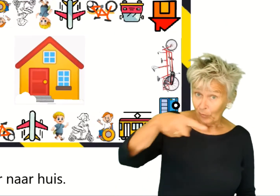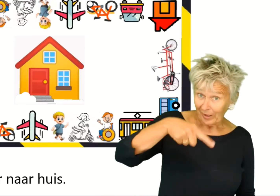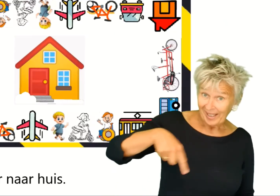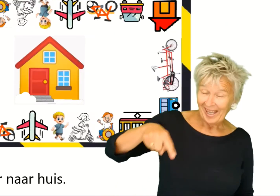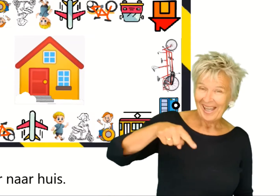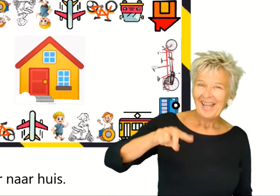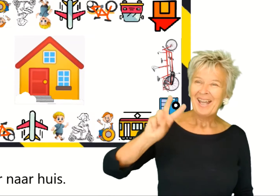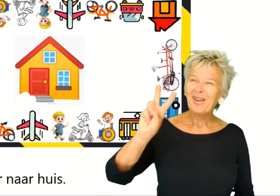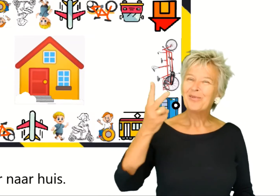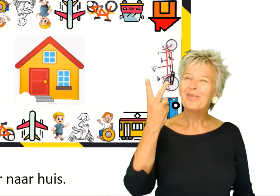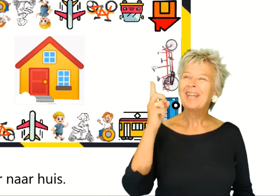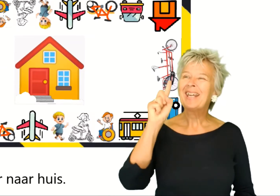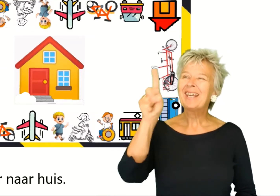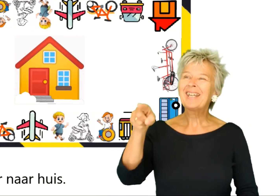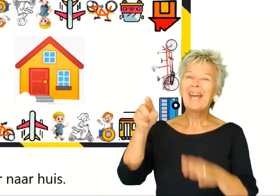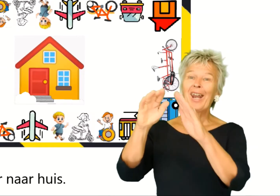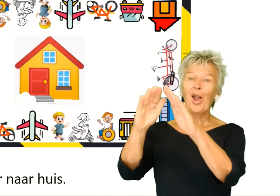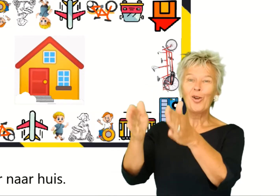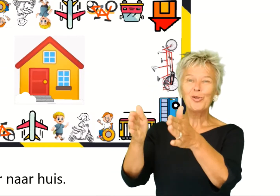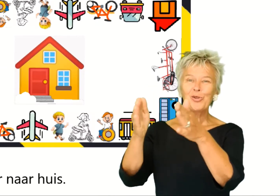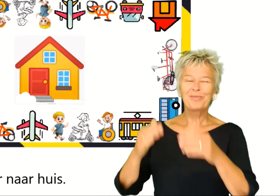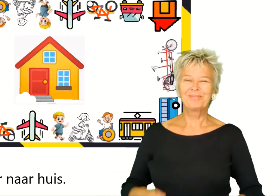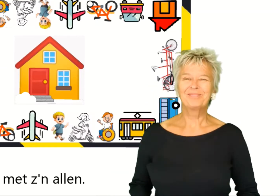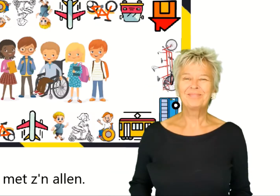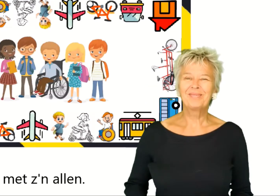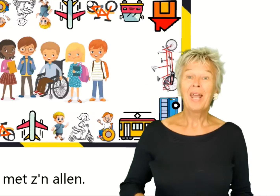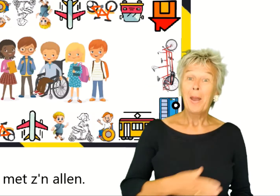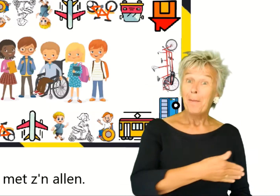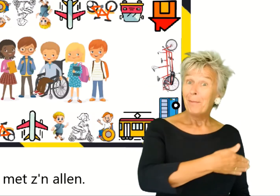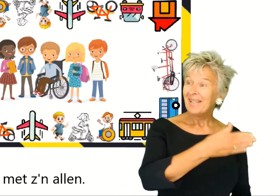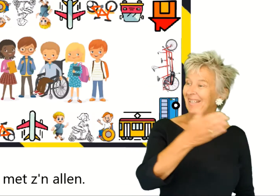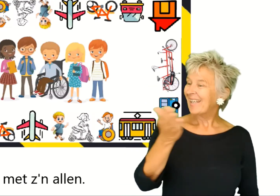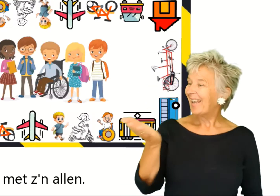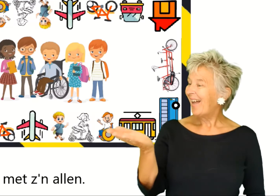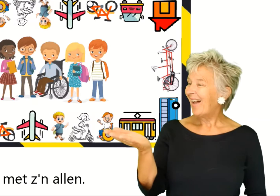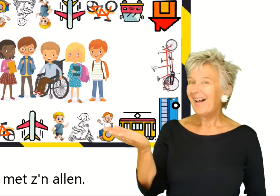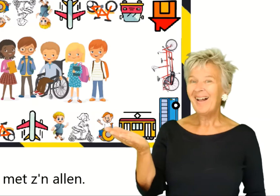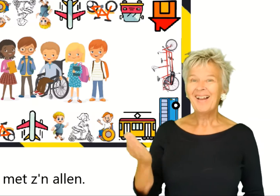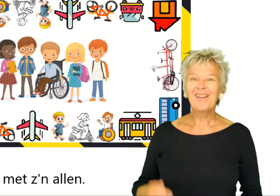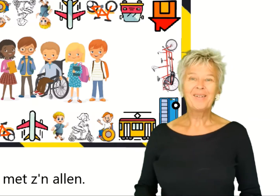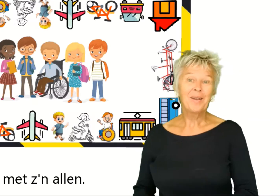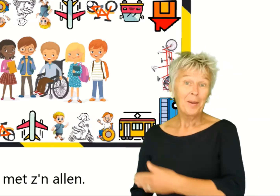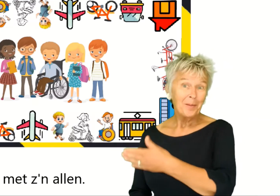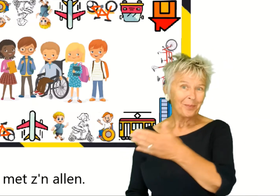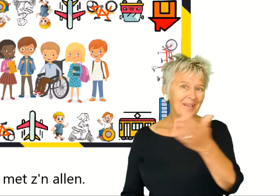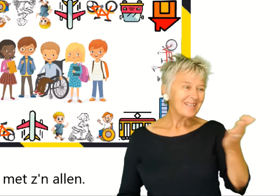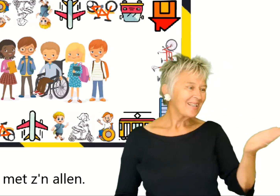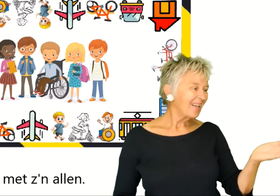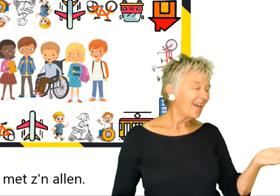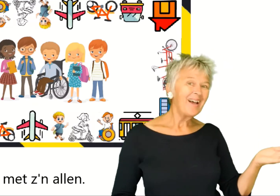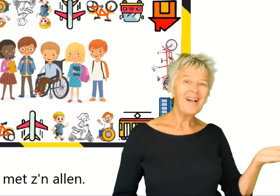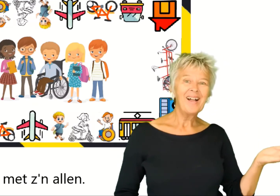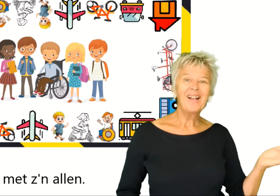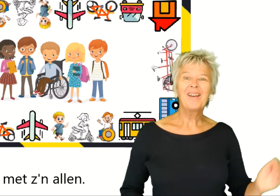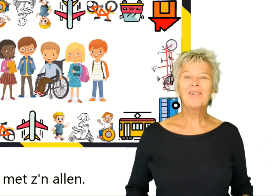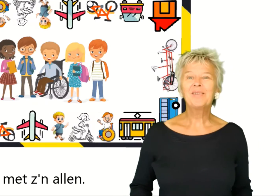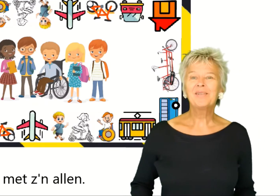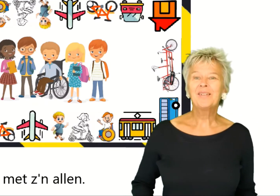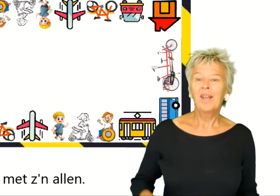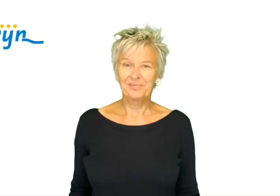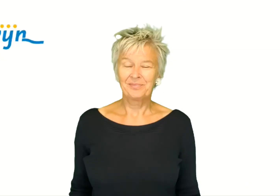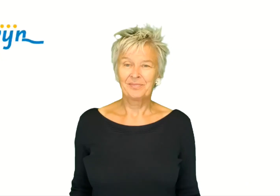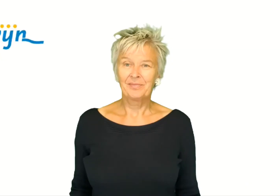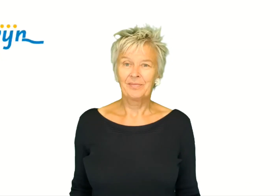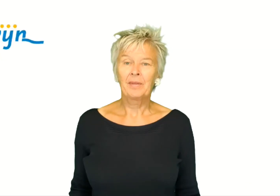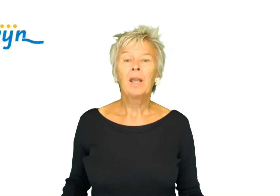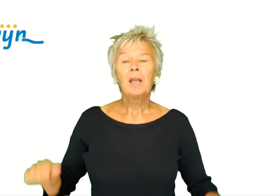We gaan weer naar huis, met z'n allen, z'n allen.